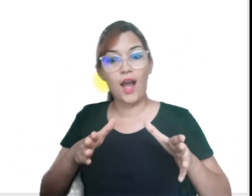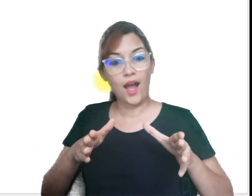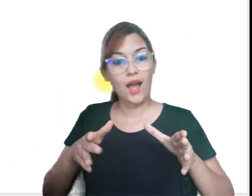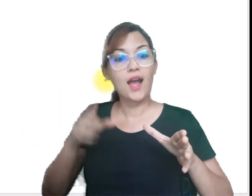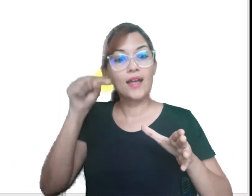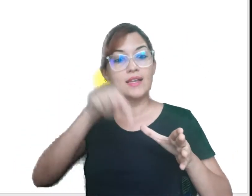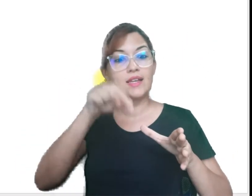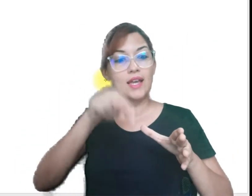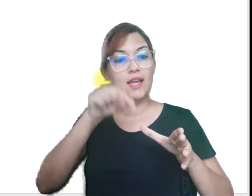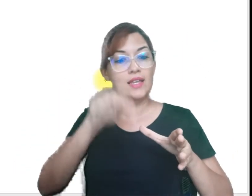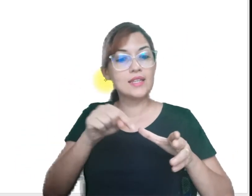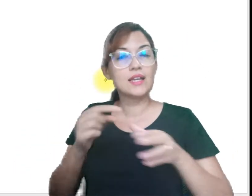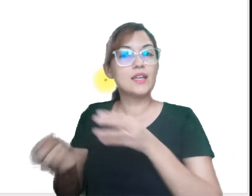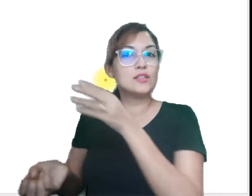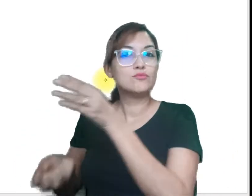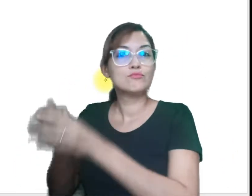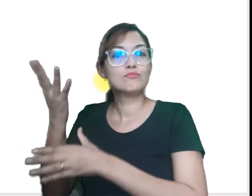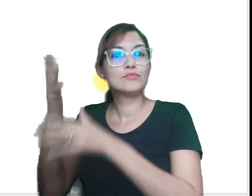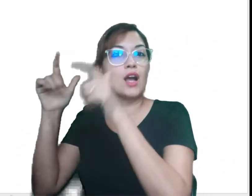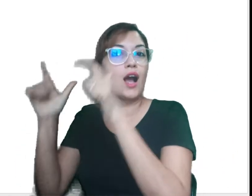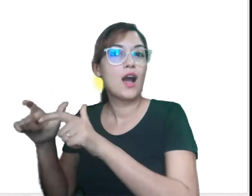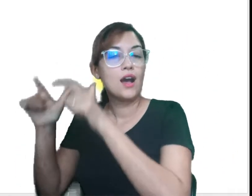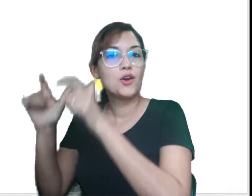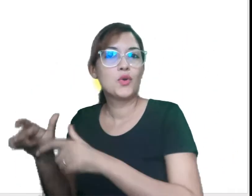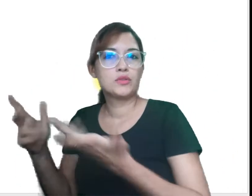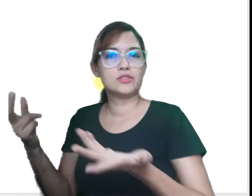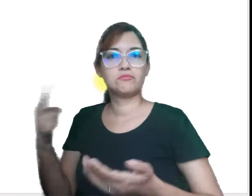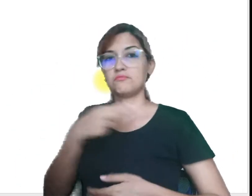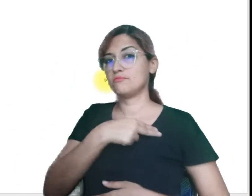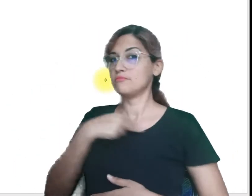escrito que veio da China, por exemplo.